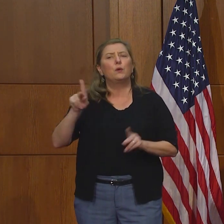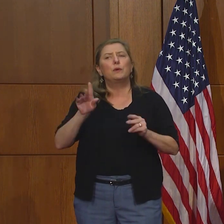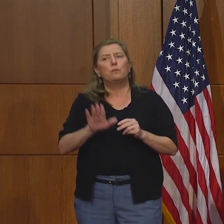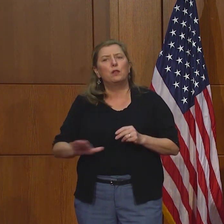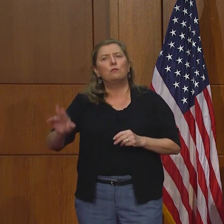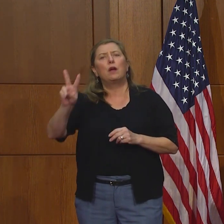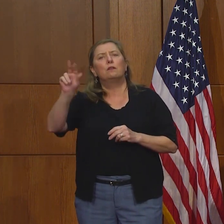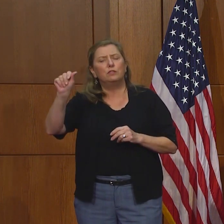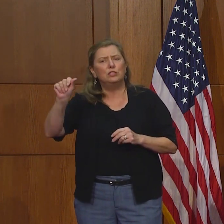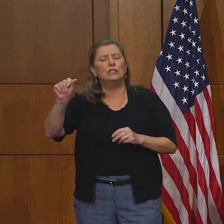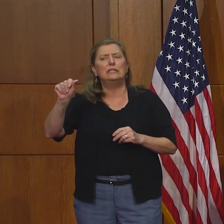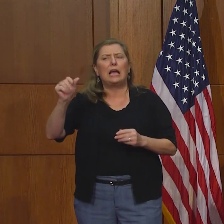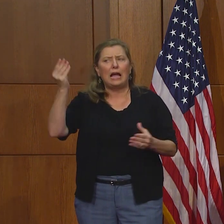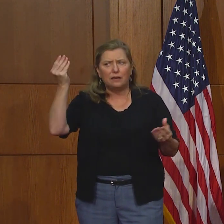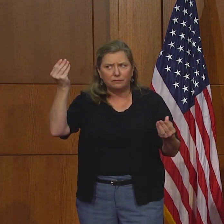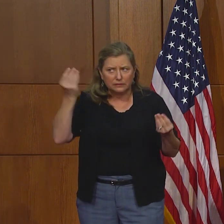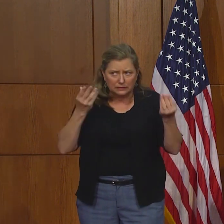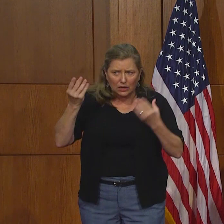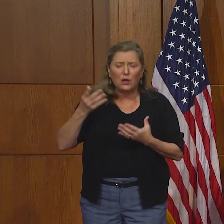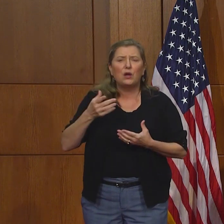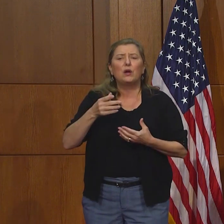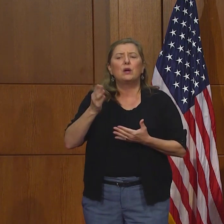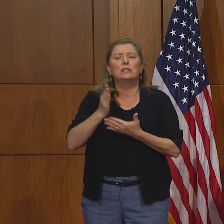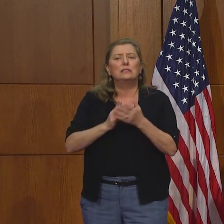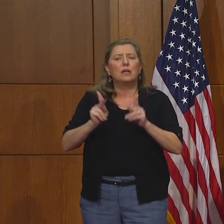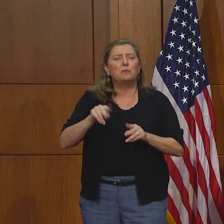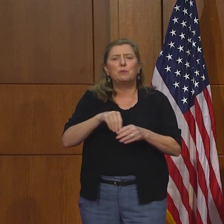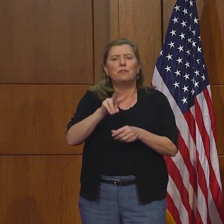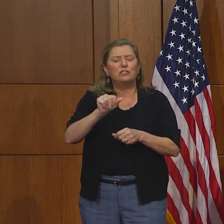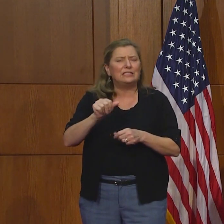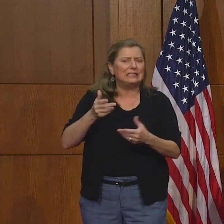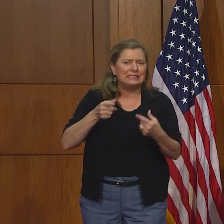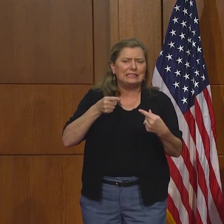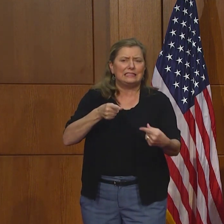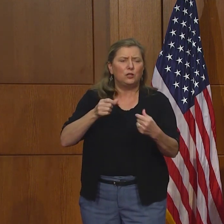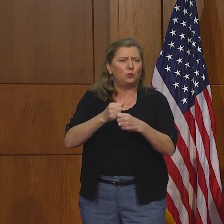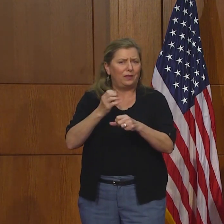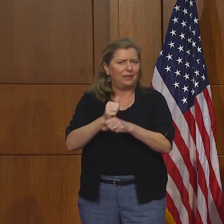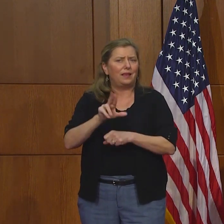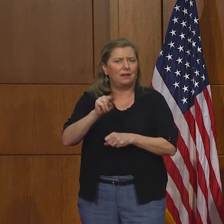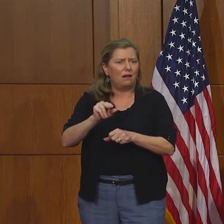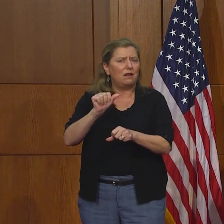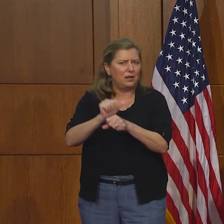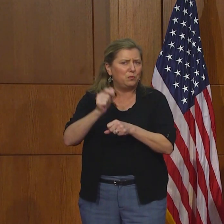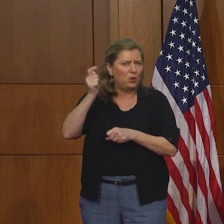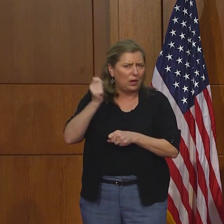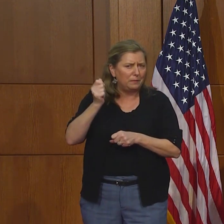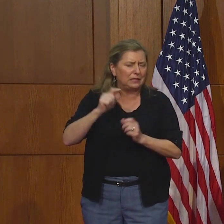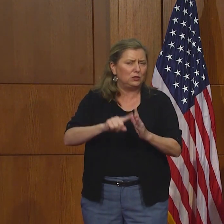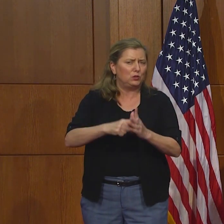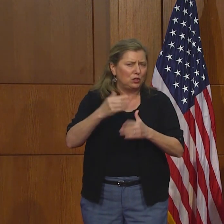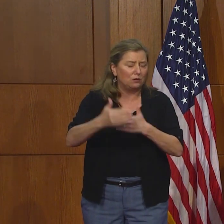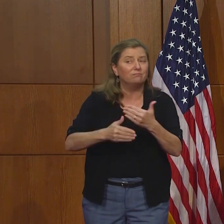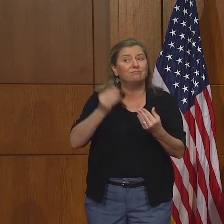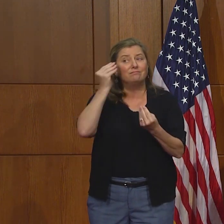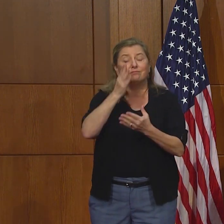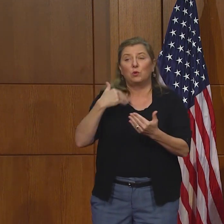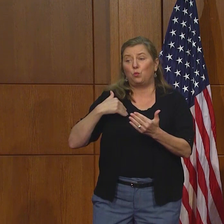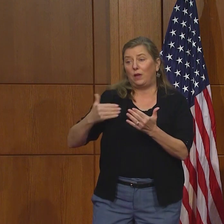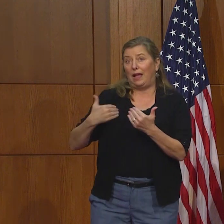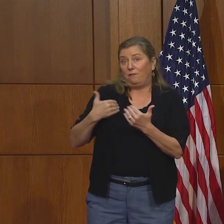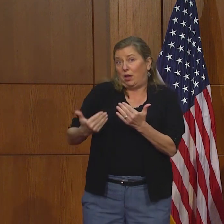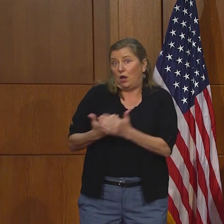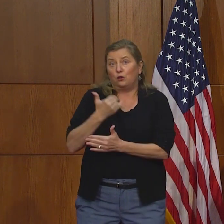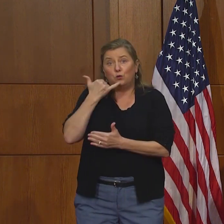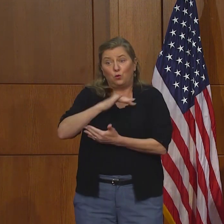personas en Virginia están teniendo dificultades de recibir los seguros de desempleo, así que me complace a comunicar que estamos